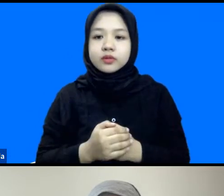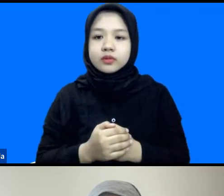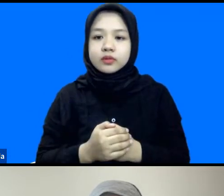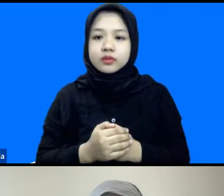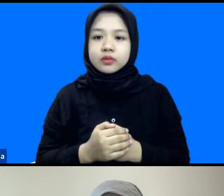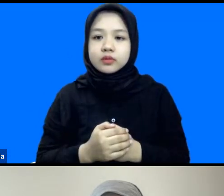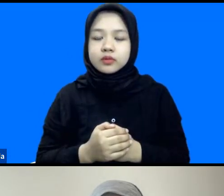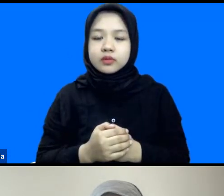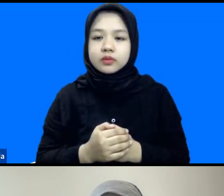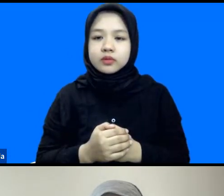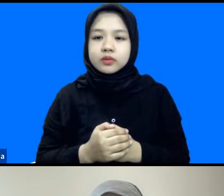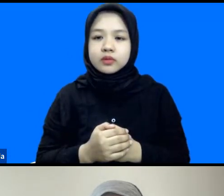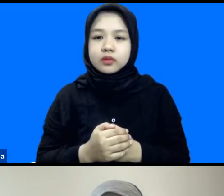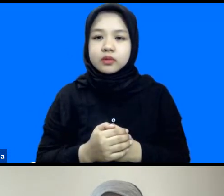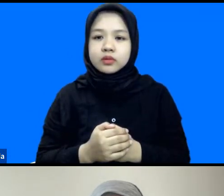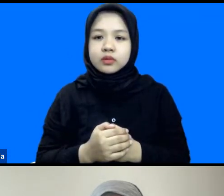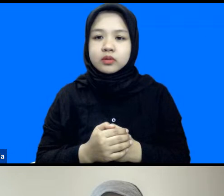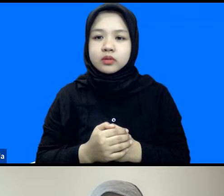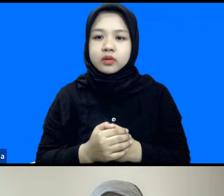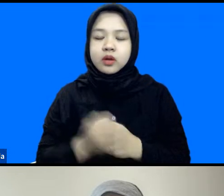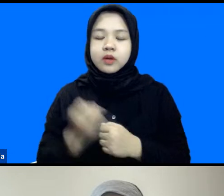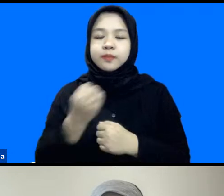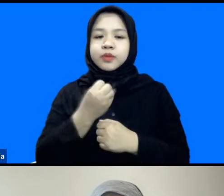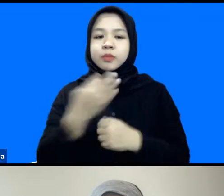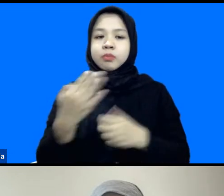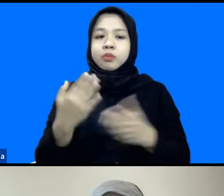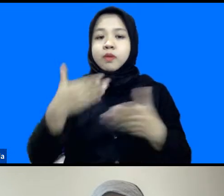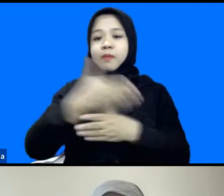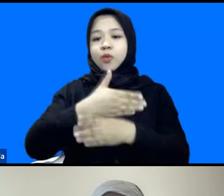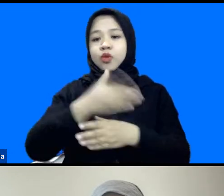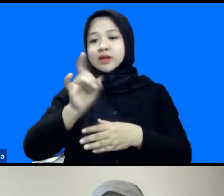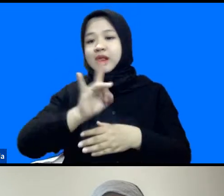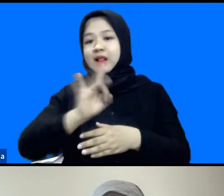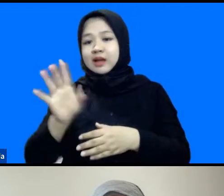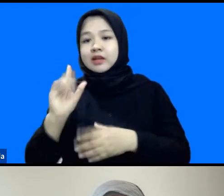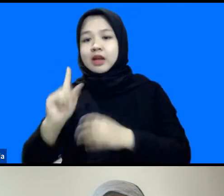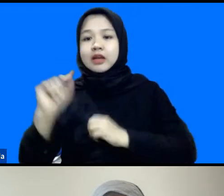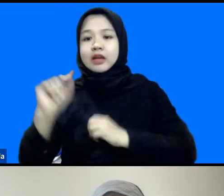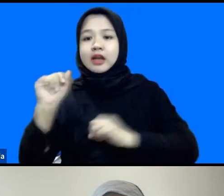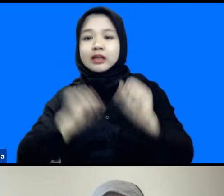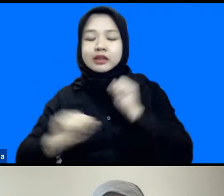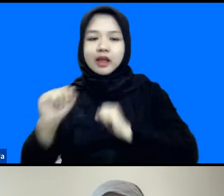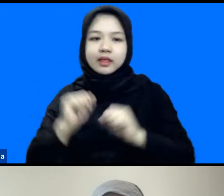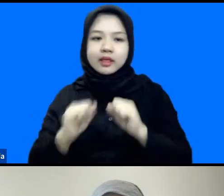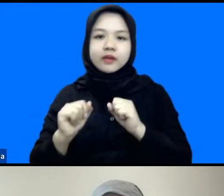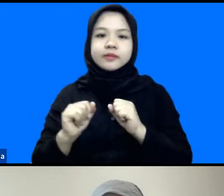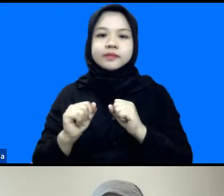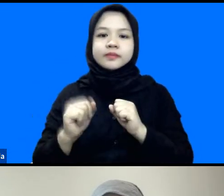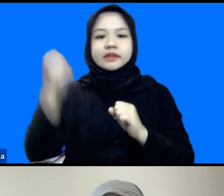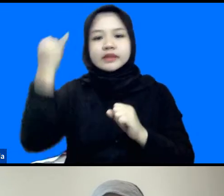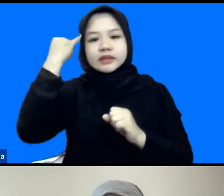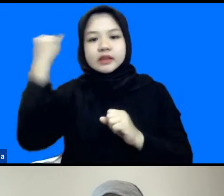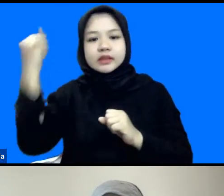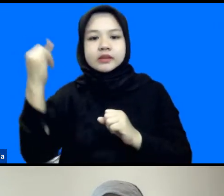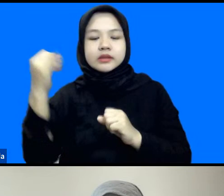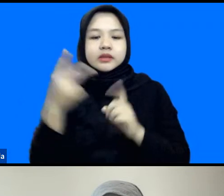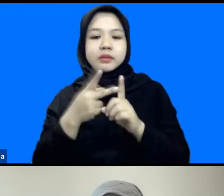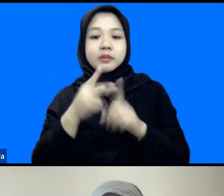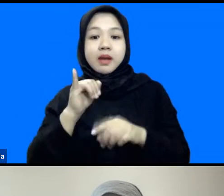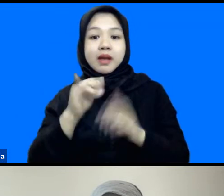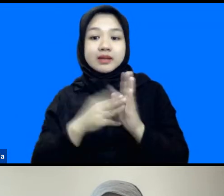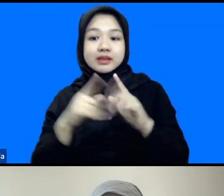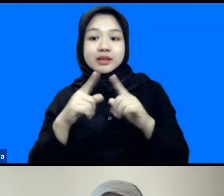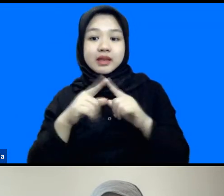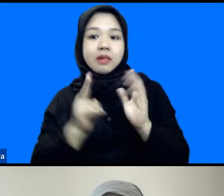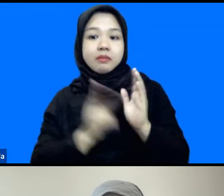kemudian beberapa proyek lainnya kegiatan yang kemudian di inisiasi oleh Mas Hilman ini antara lain adalah